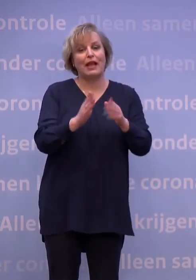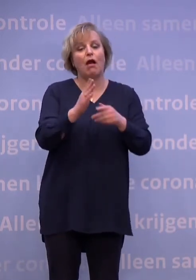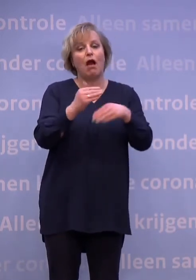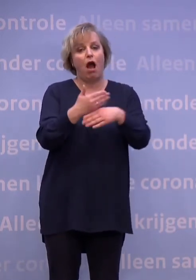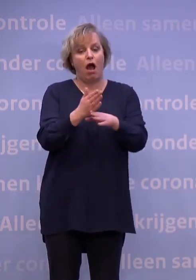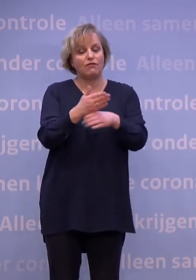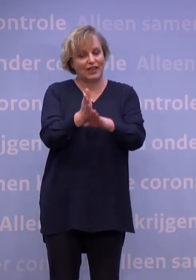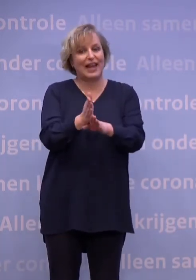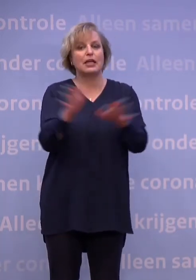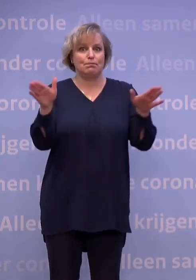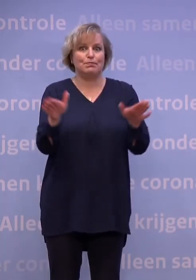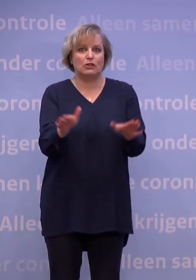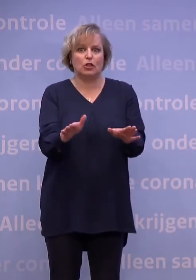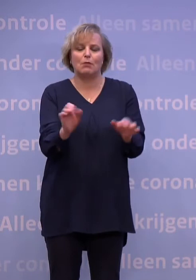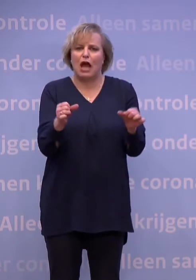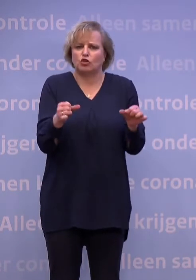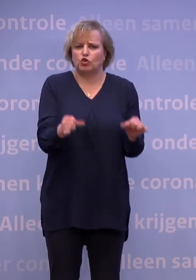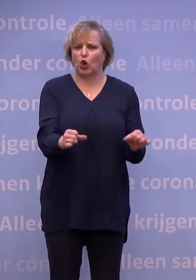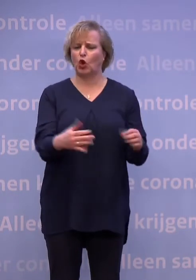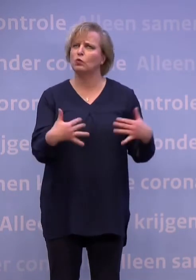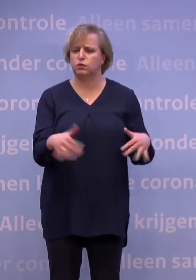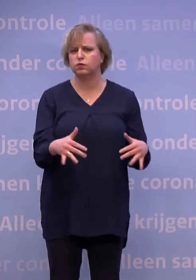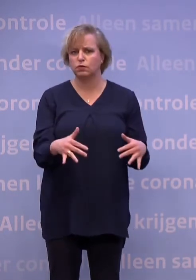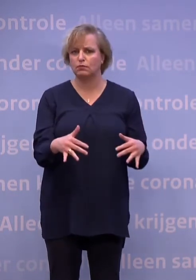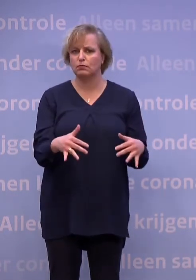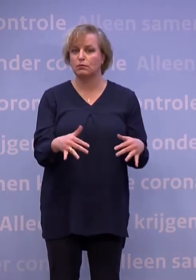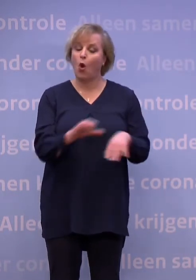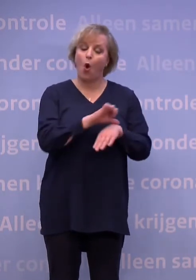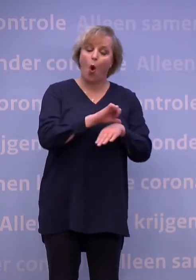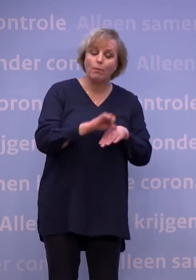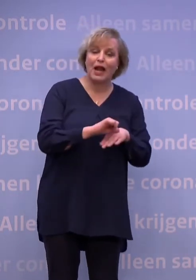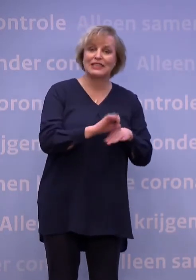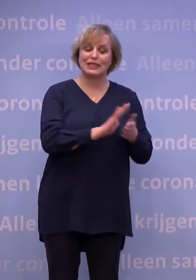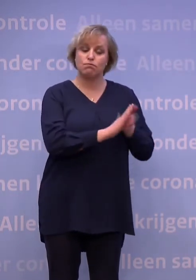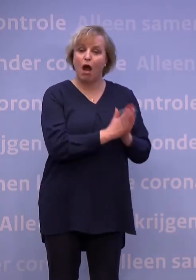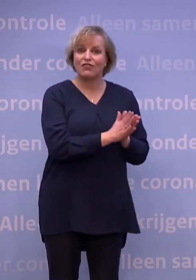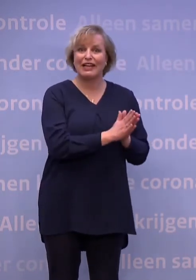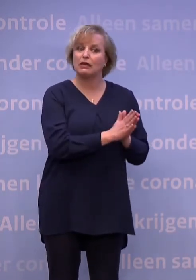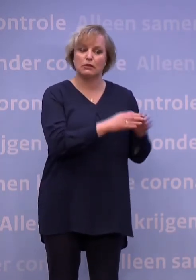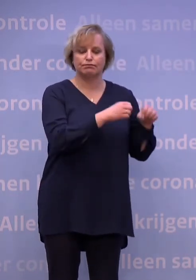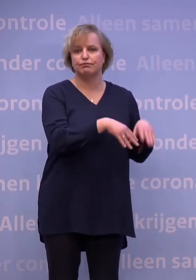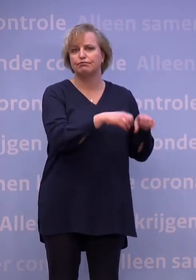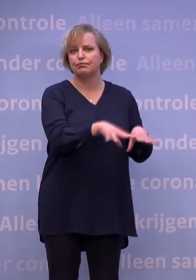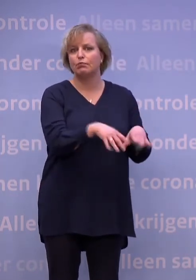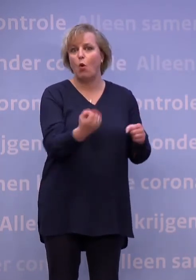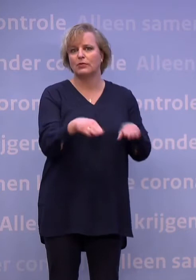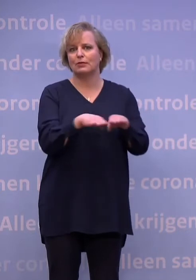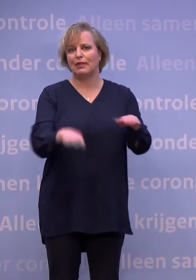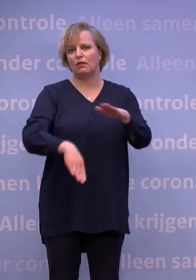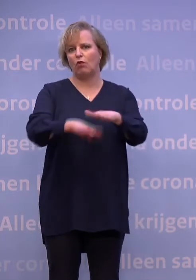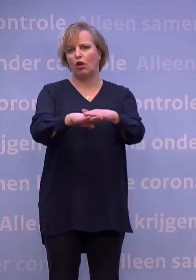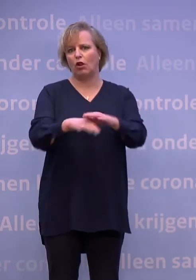de druk is nog altijd hoog. Veel geplande operaties en behandelingen gaan niet door omdat de bedden vol liggen.